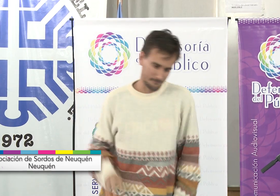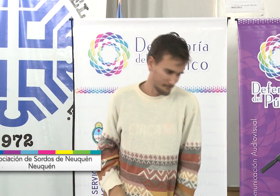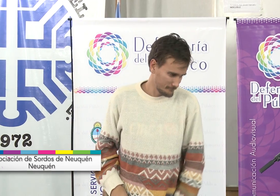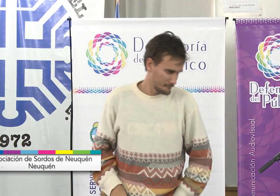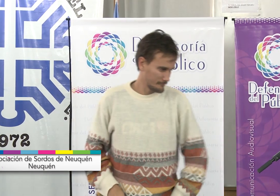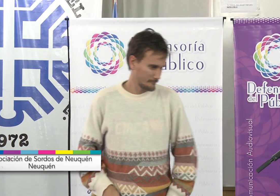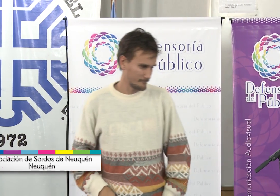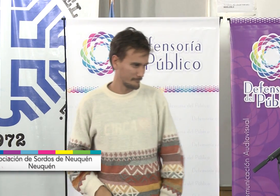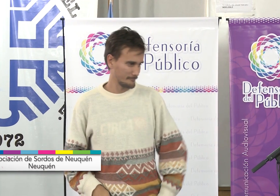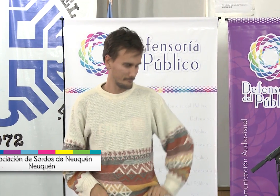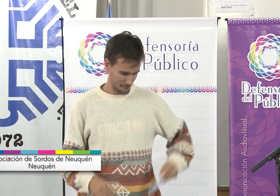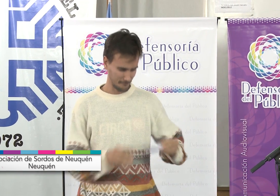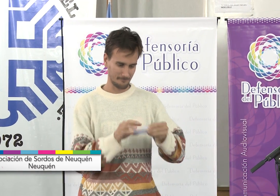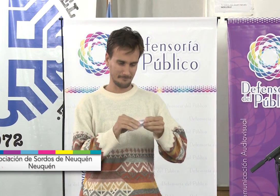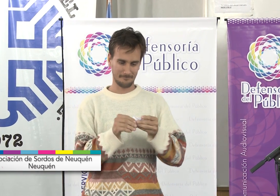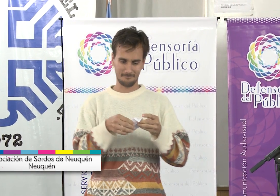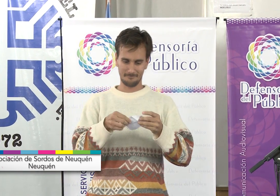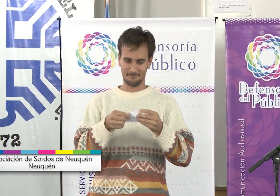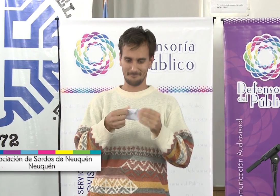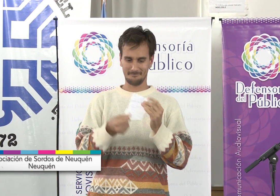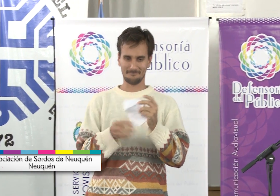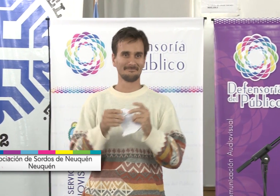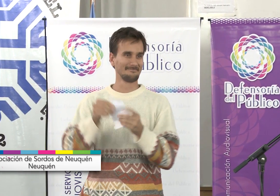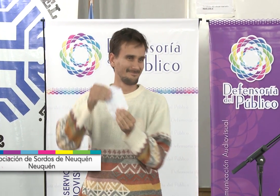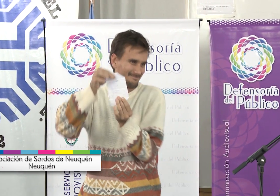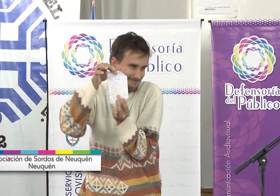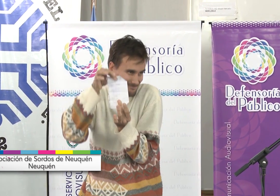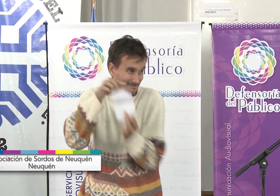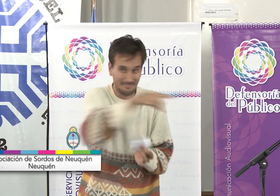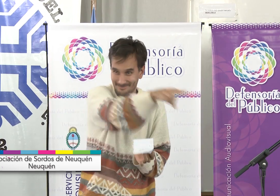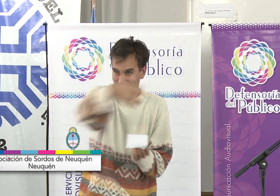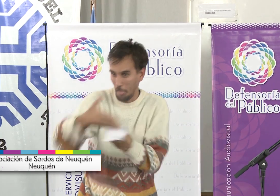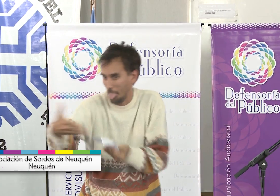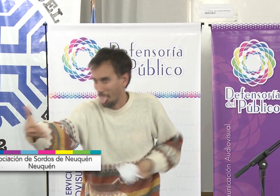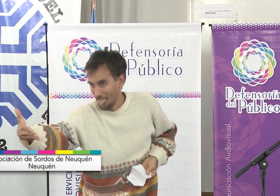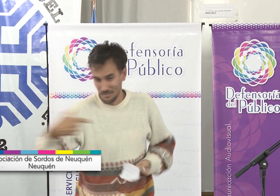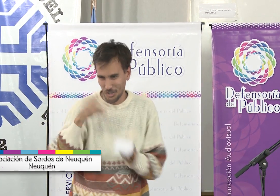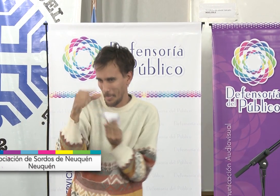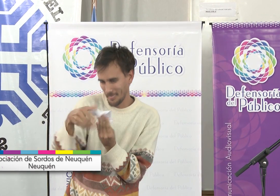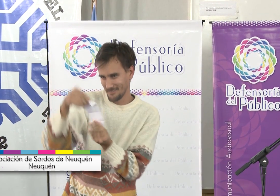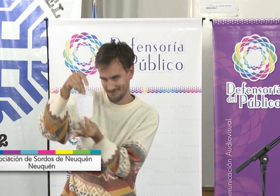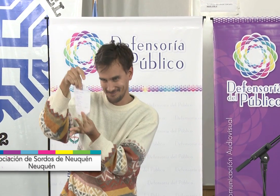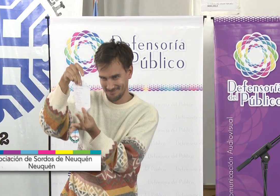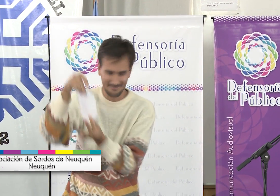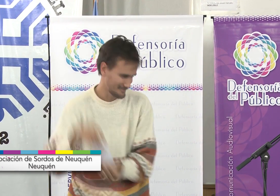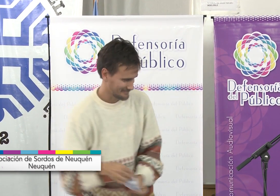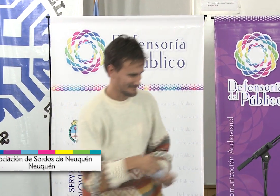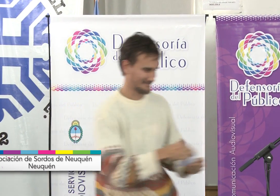Espérenme un poquito, voy a buscar un pequeño papelito. Ustedes tienen hojas grandes, notas,